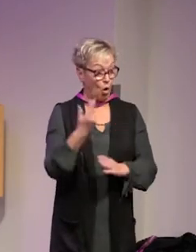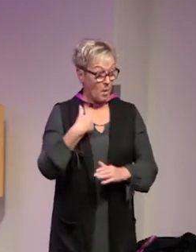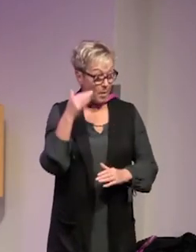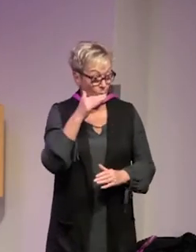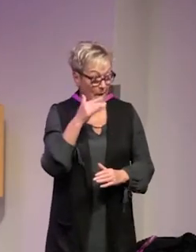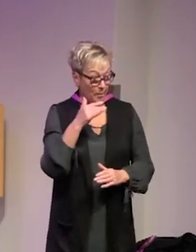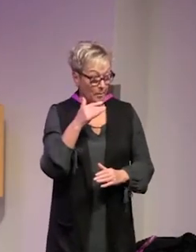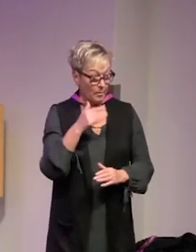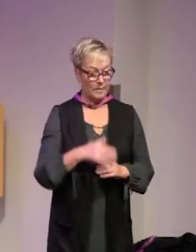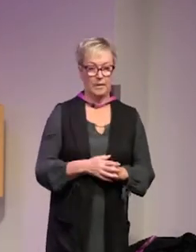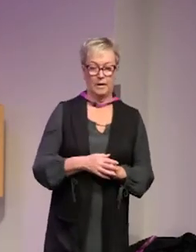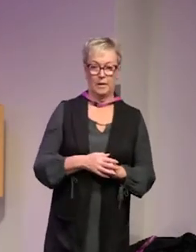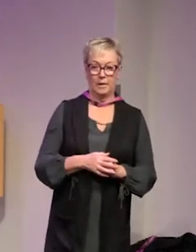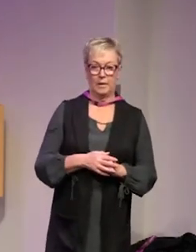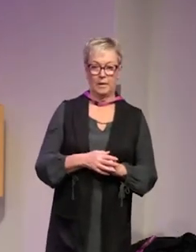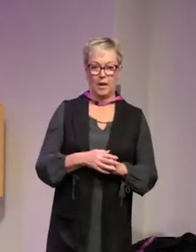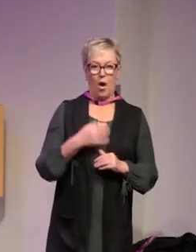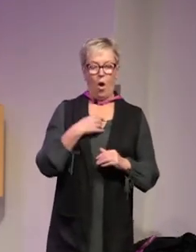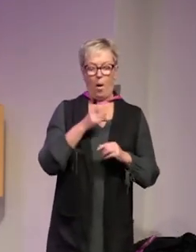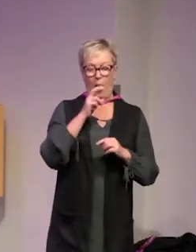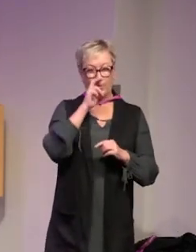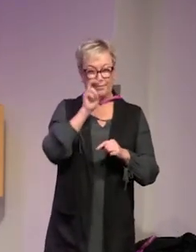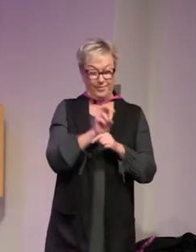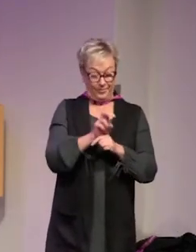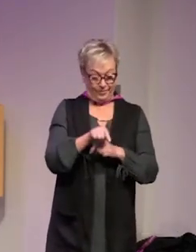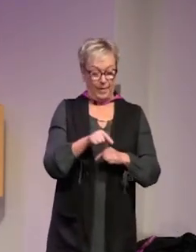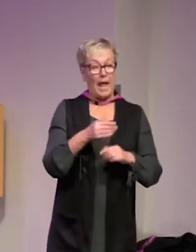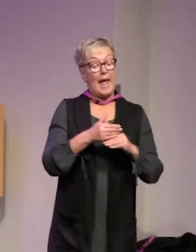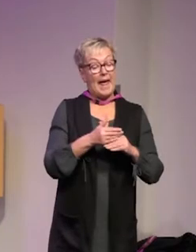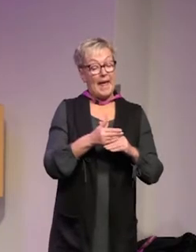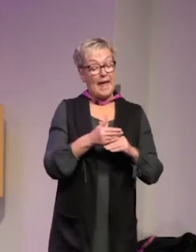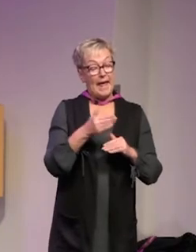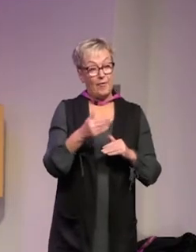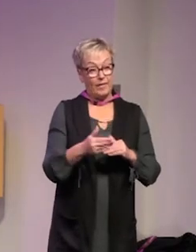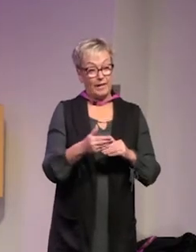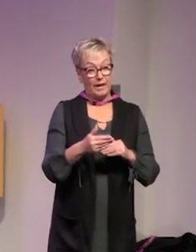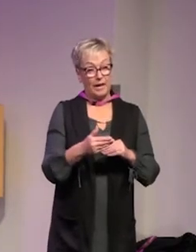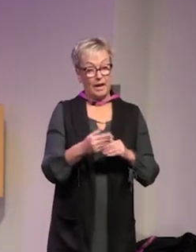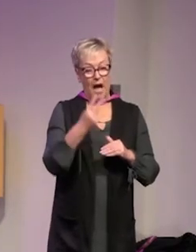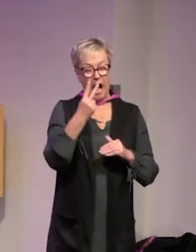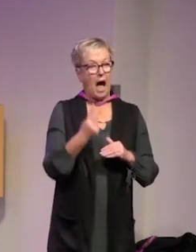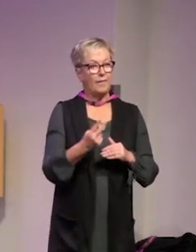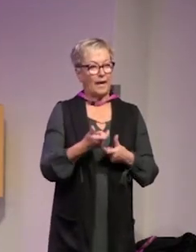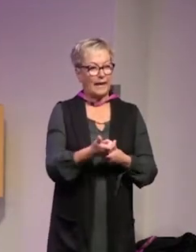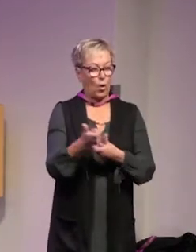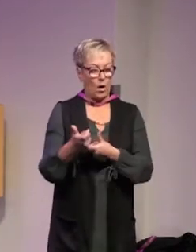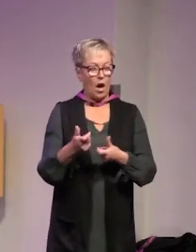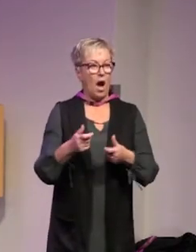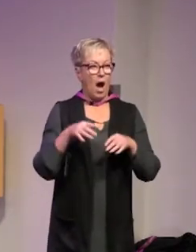och så skapar man problem om man ska kolla på det riktigt praktiskt så var det så här att efter det andra